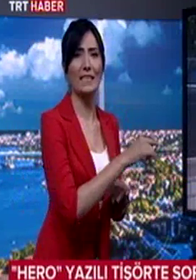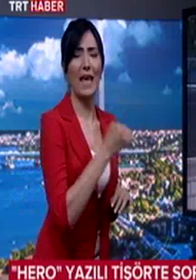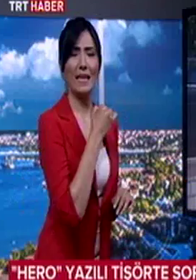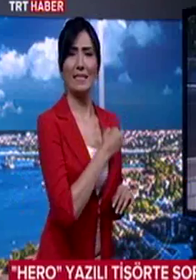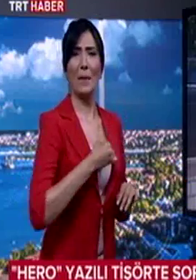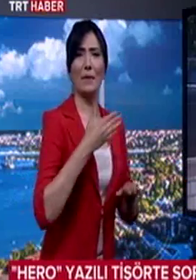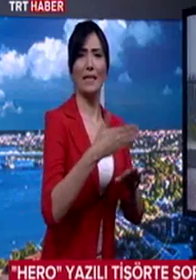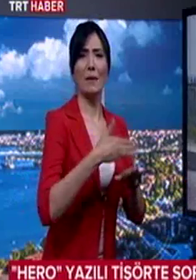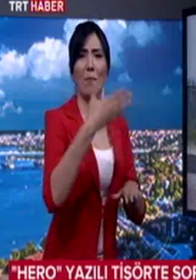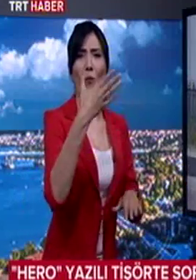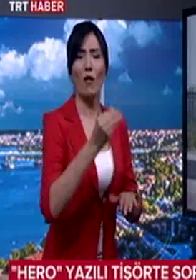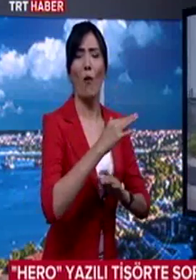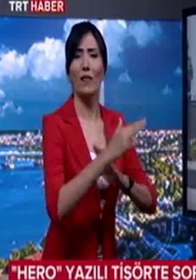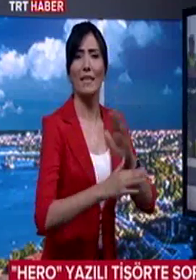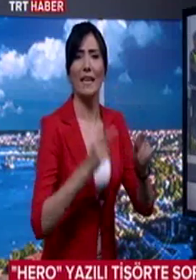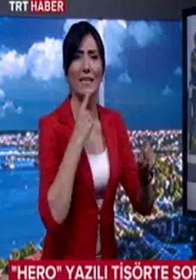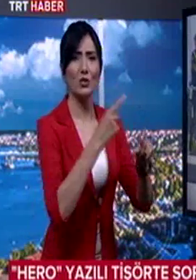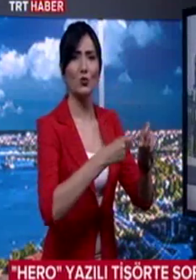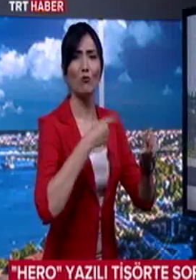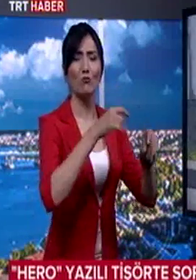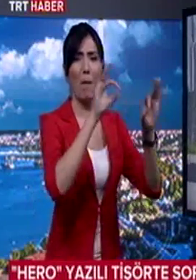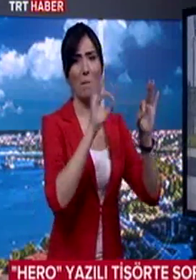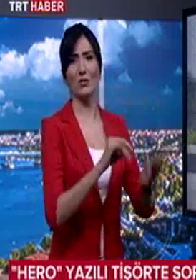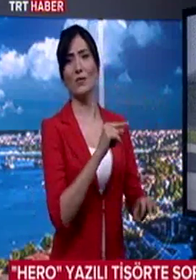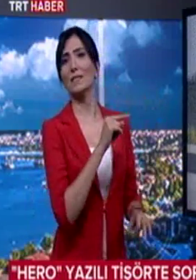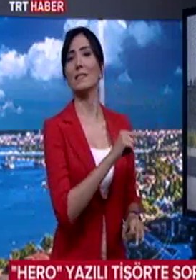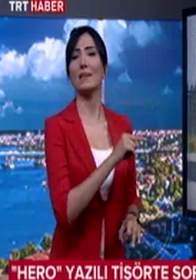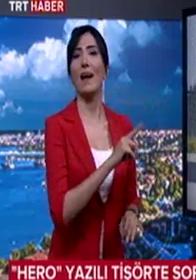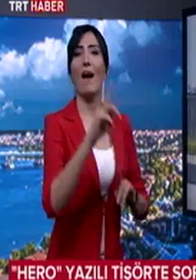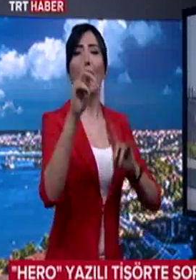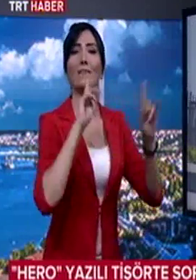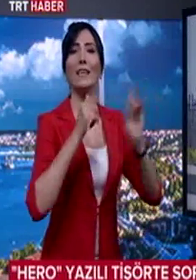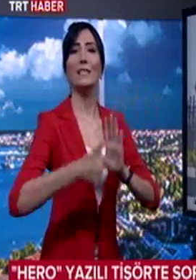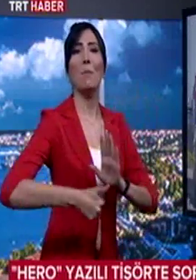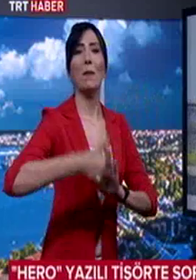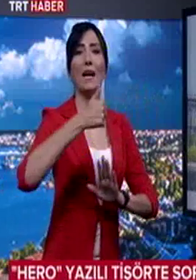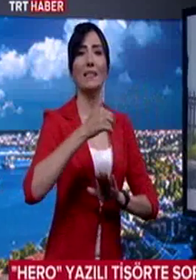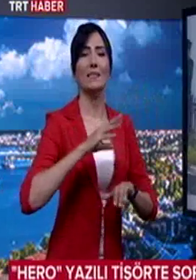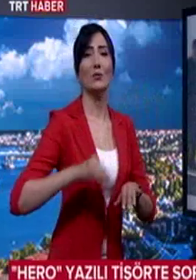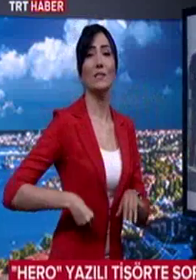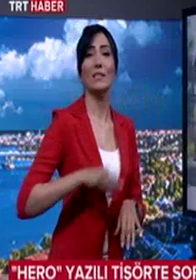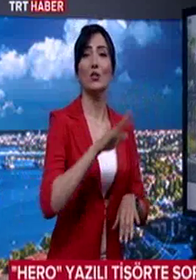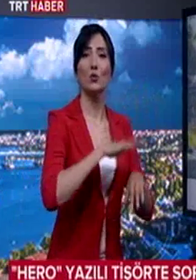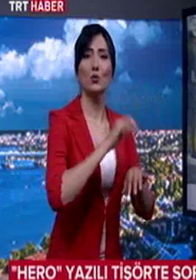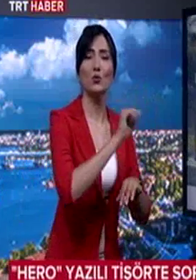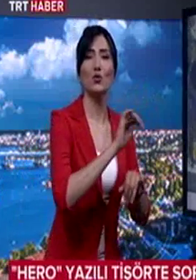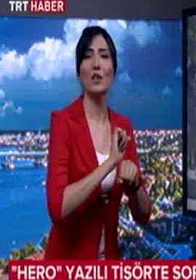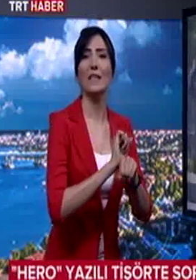Tepkiye neden olan olayla ilgili soruşturma başlatıldı. Adalet Bakanlığı da sanığın tutulduğu ceza